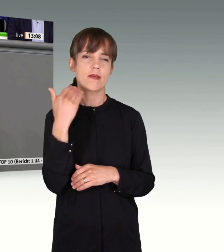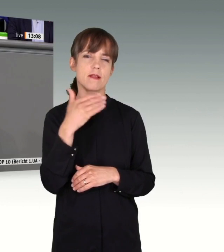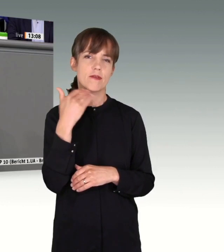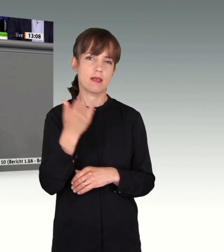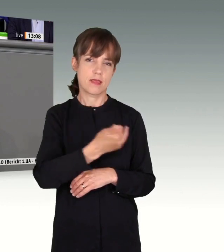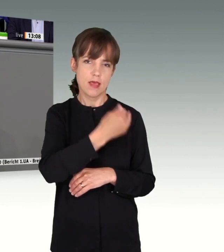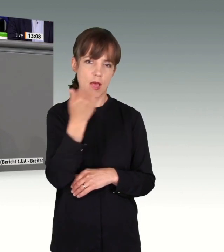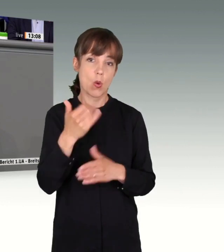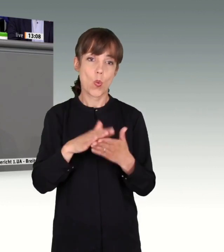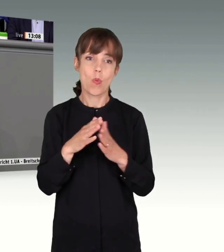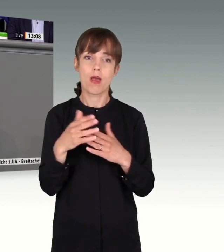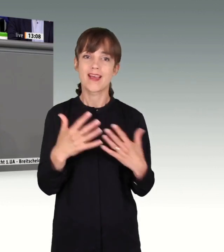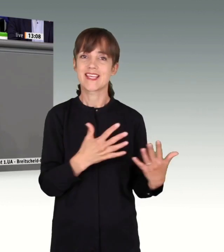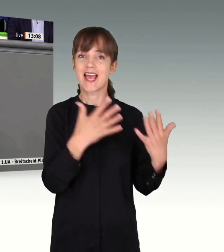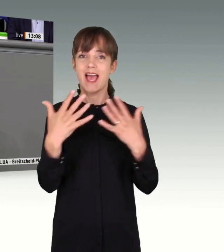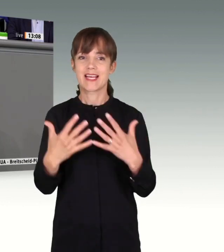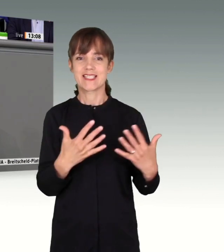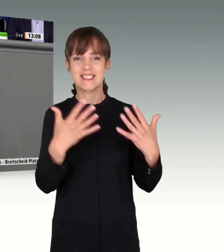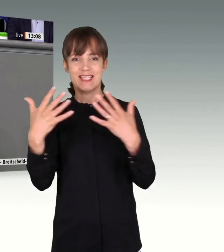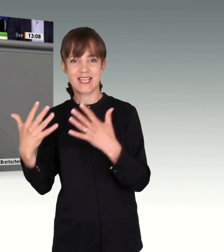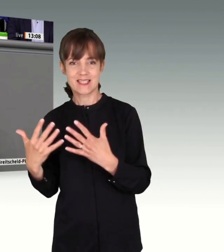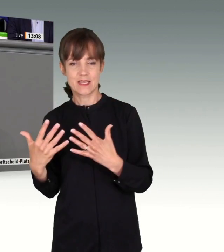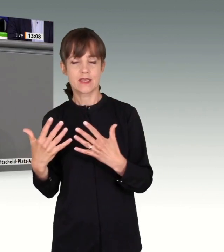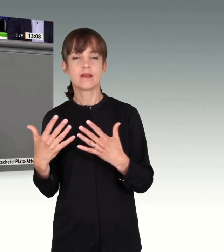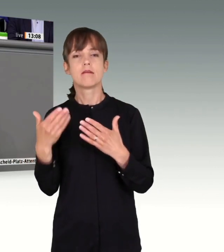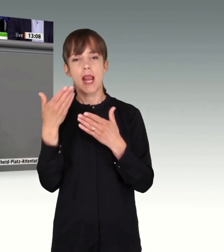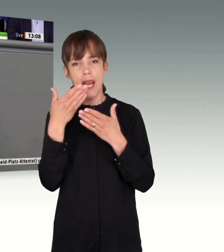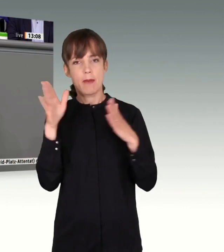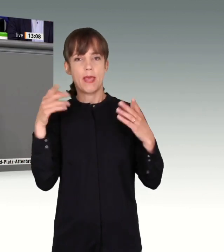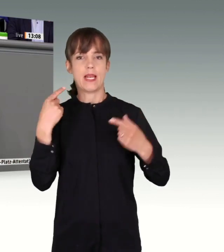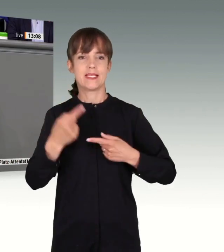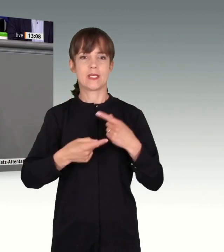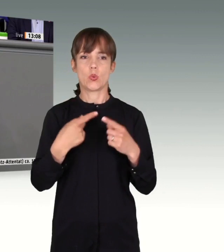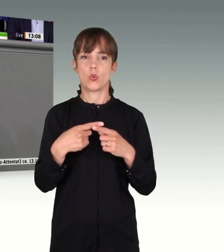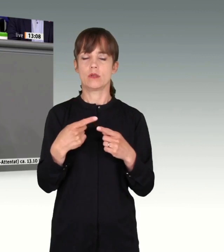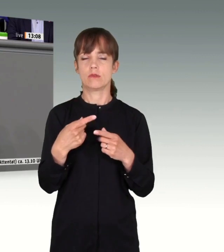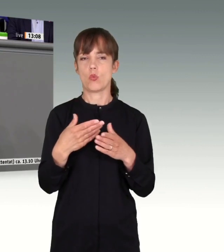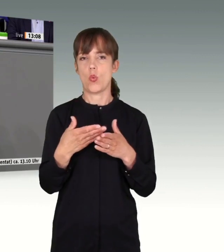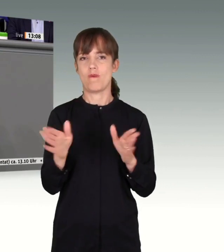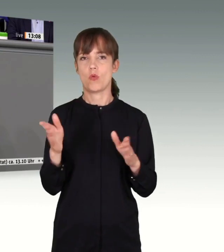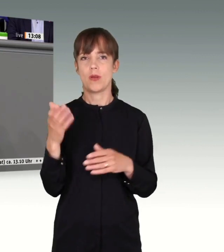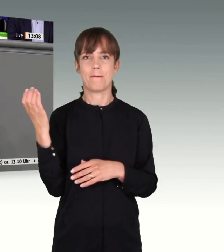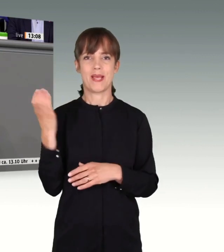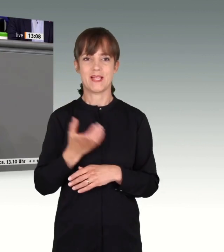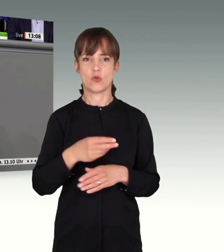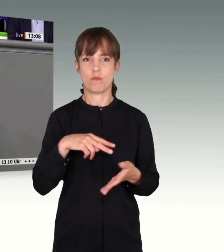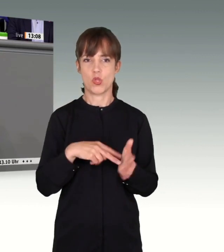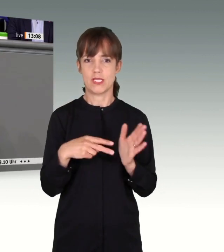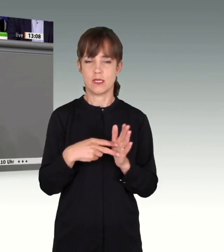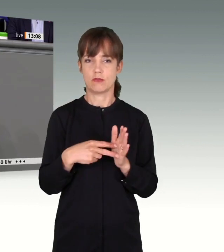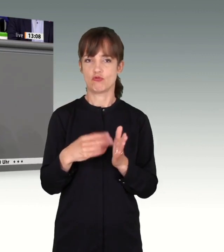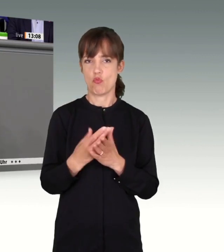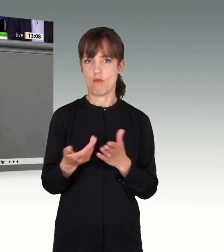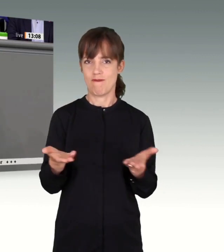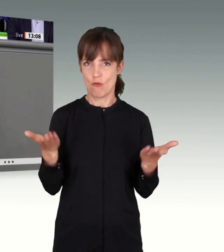vielleicht sogar Jahrzehnte einer weitgehenden Liberalisierung und Öffnung in der Migrationspolitik hinter uns,